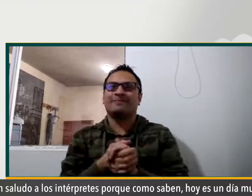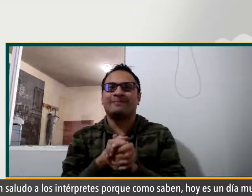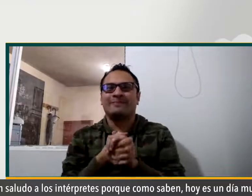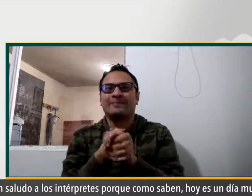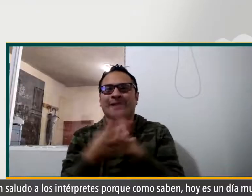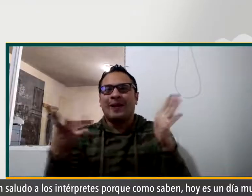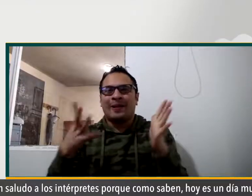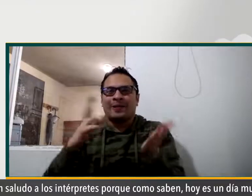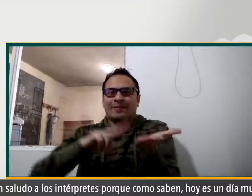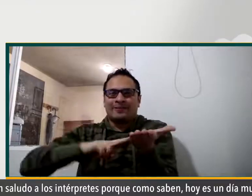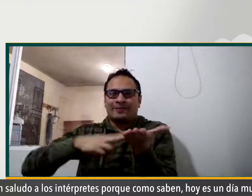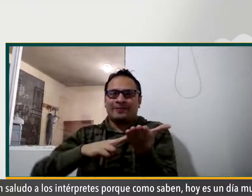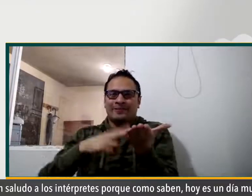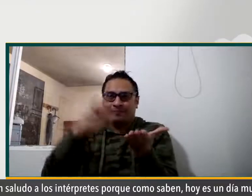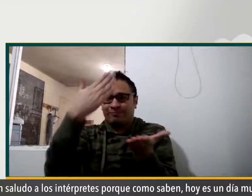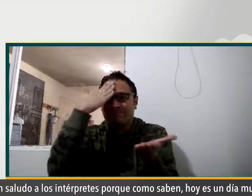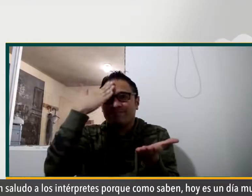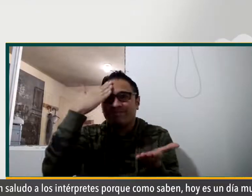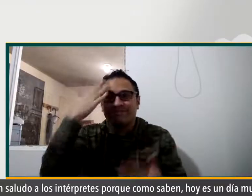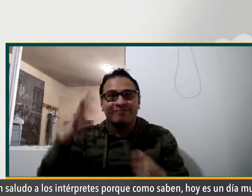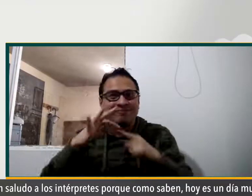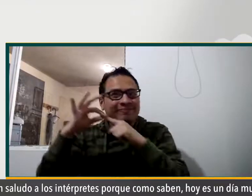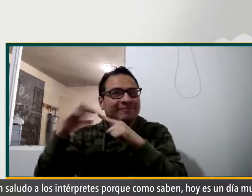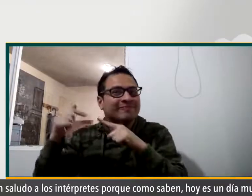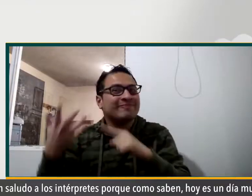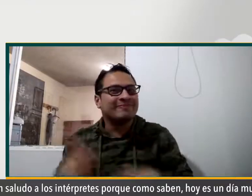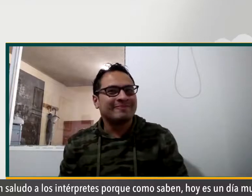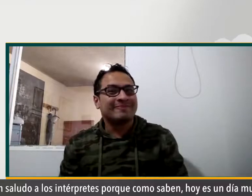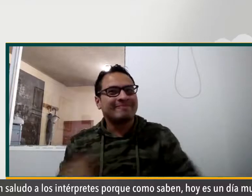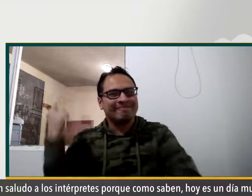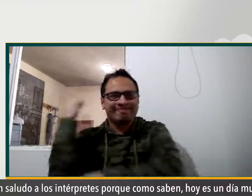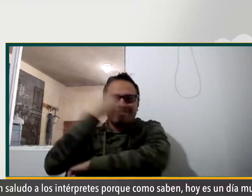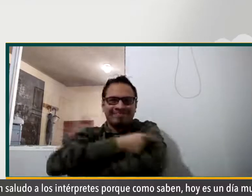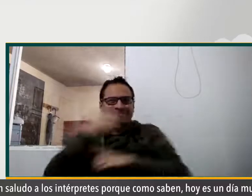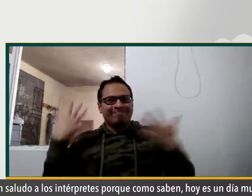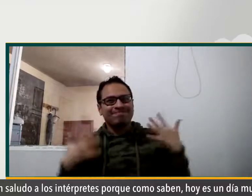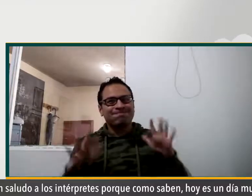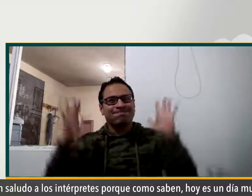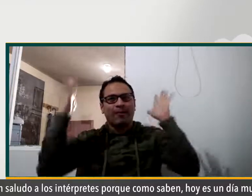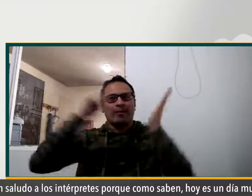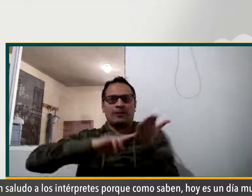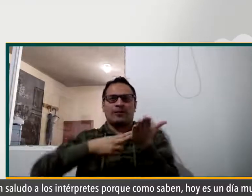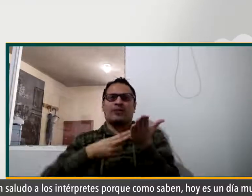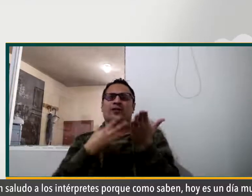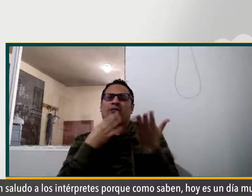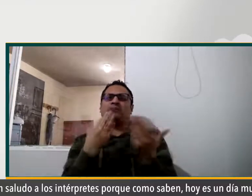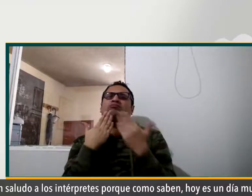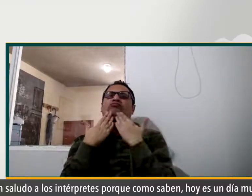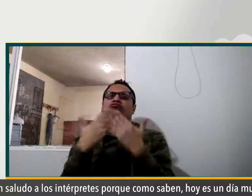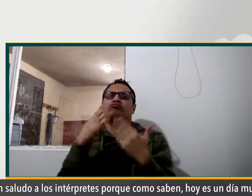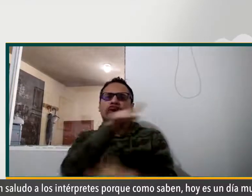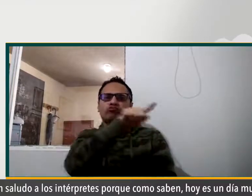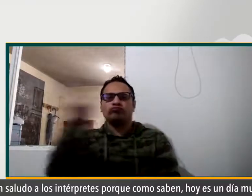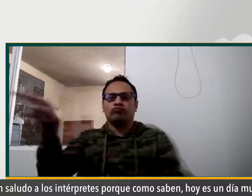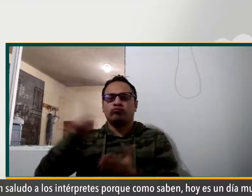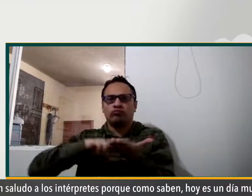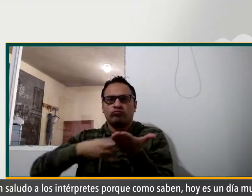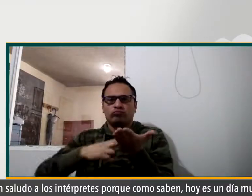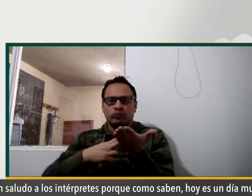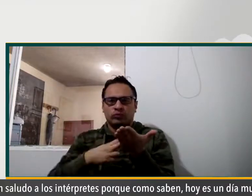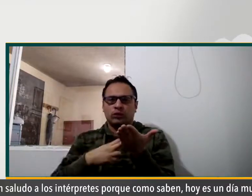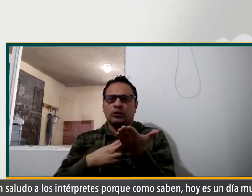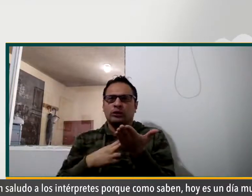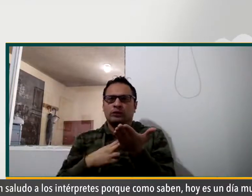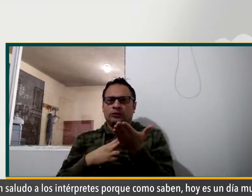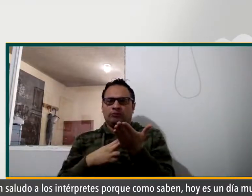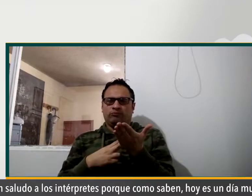Hola, un saludo a los intérpretes porque como saben hoy es un día muy especial para ellos y quiero agradecerles por este rol que